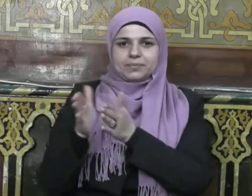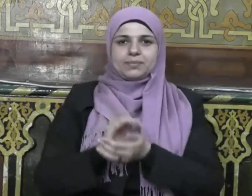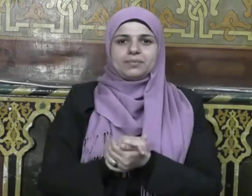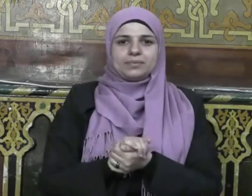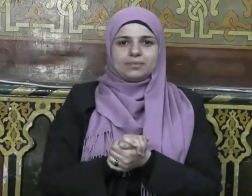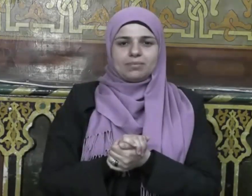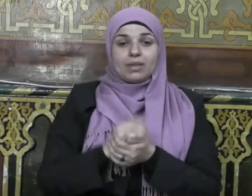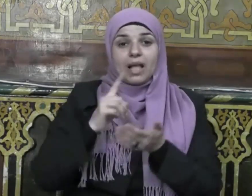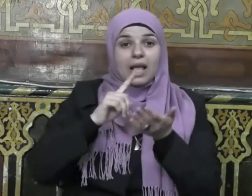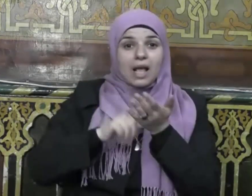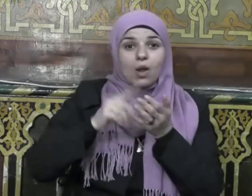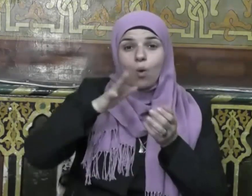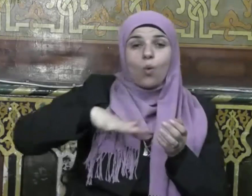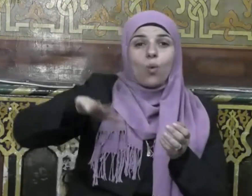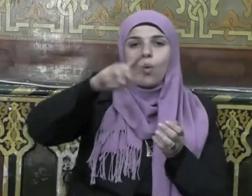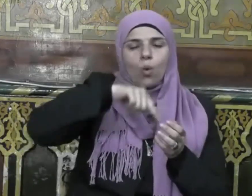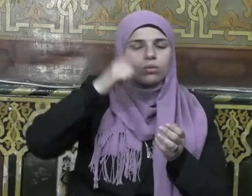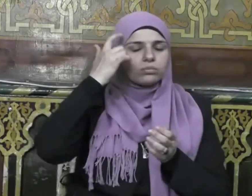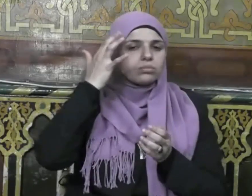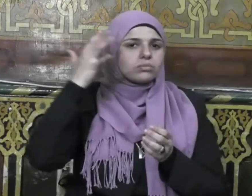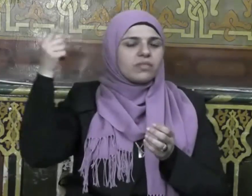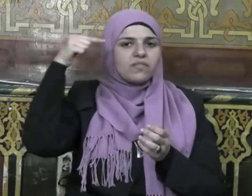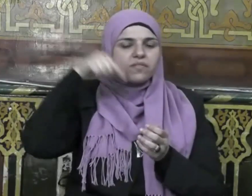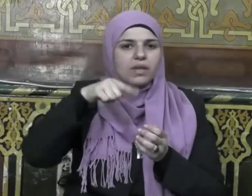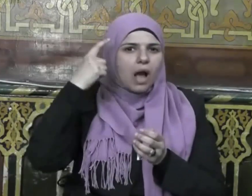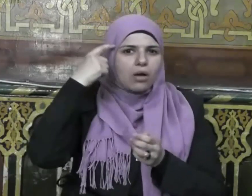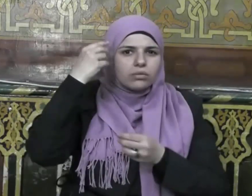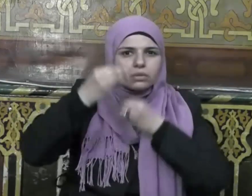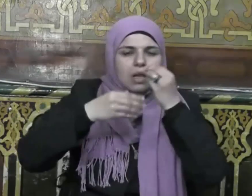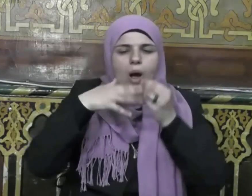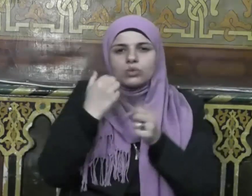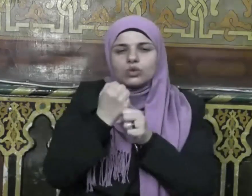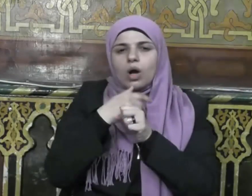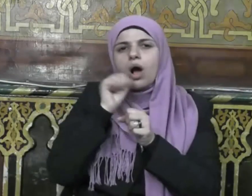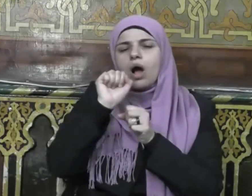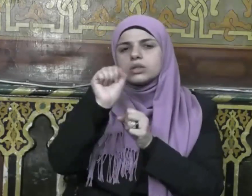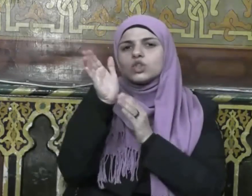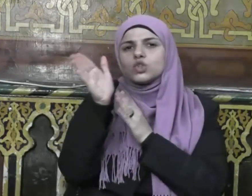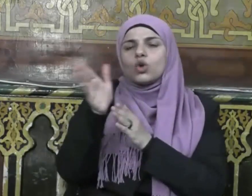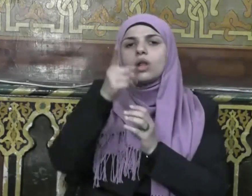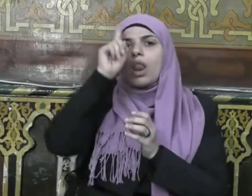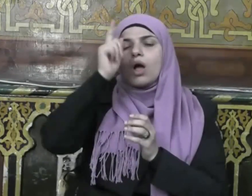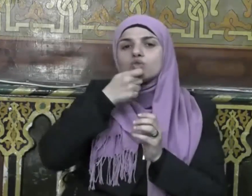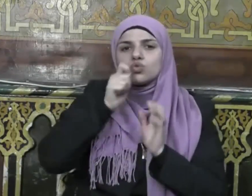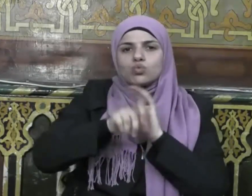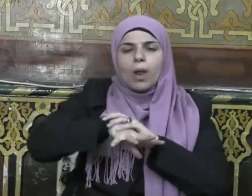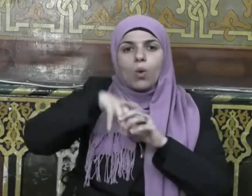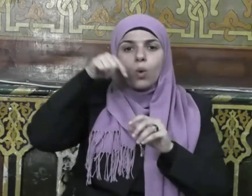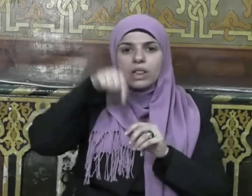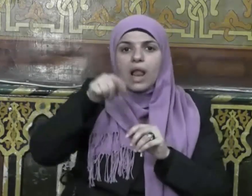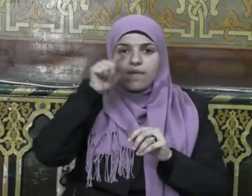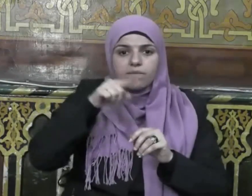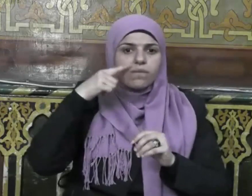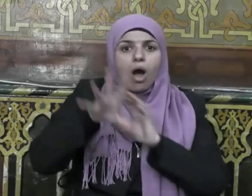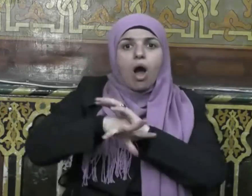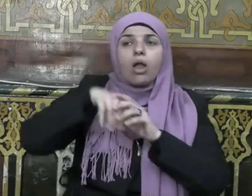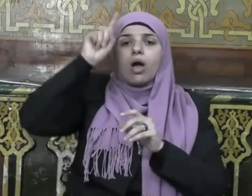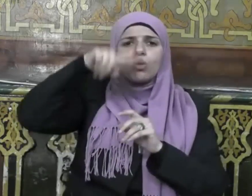فإن المتأمل والمتدبر لسنن الله عز وجل في خلقه يرى سرعة انقضاء